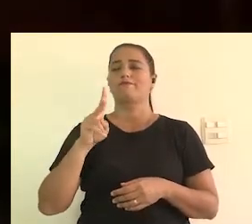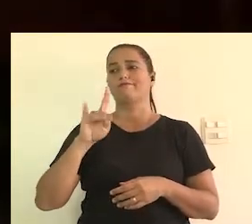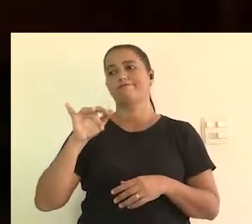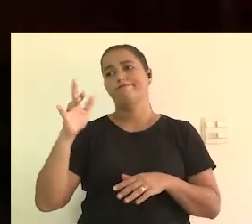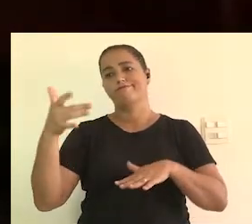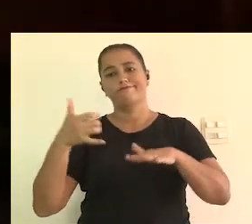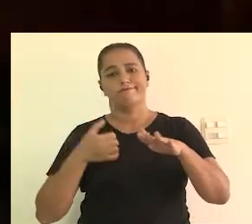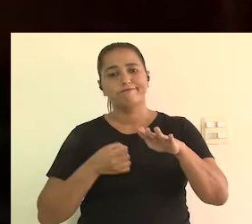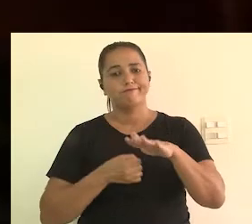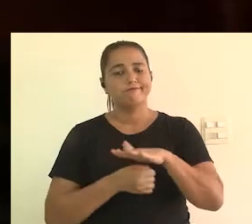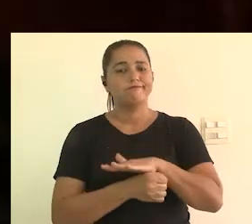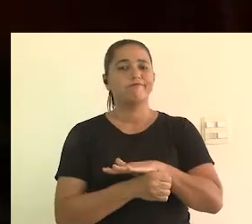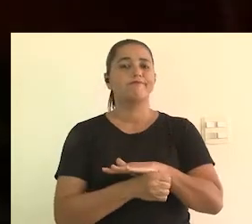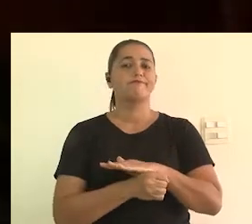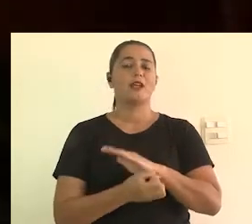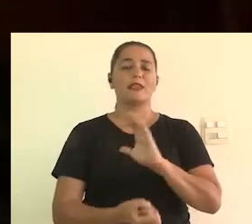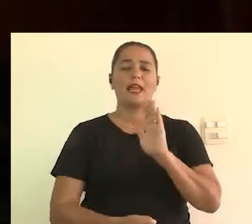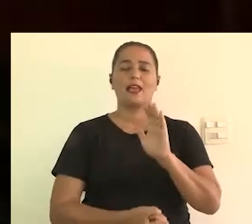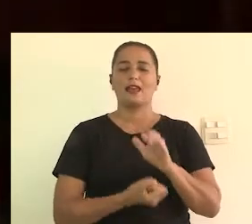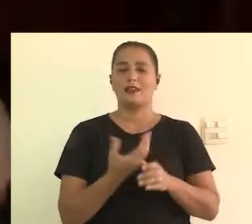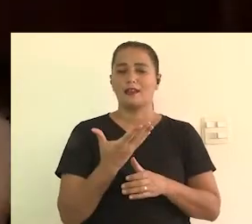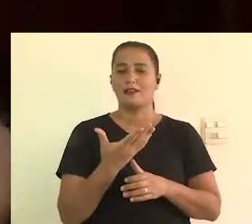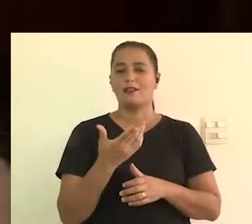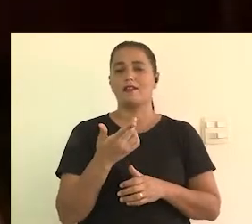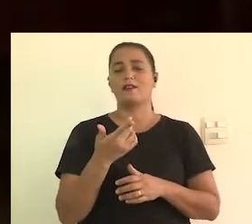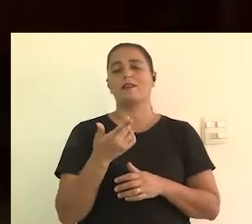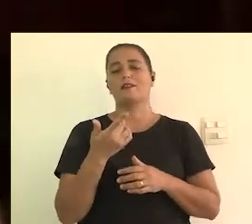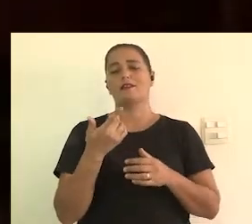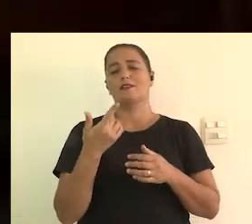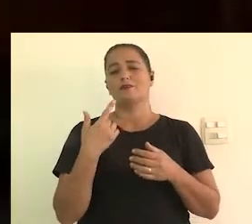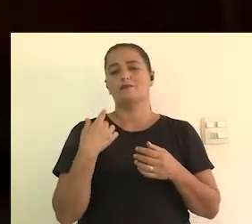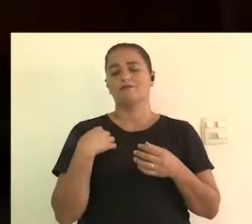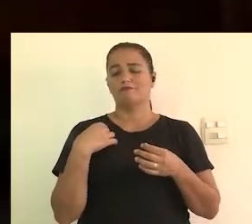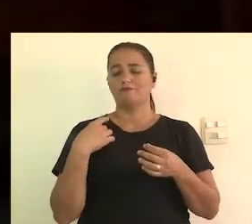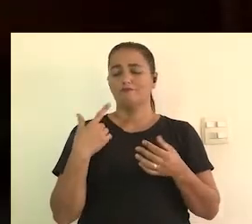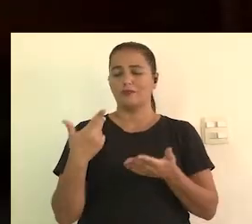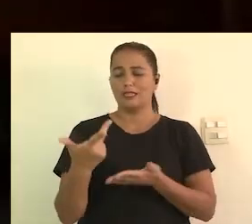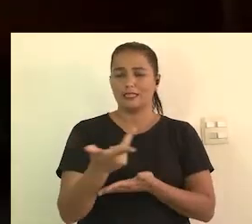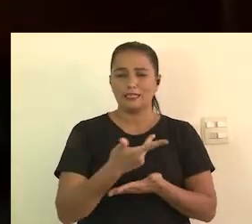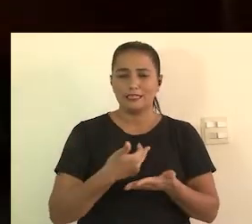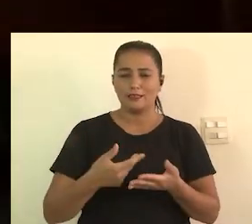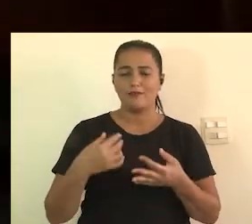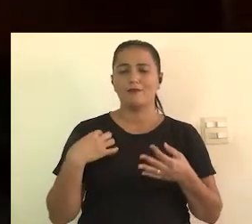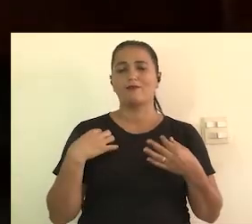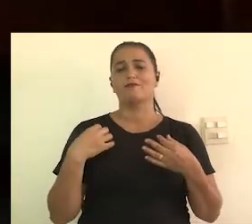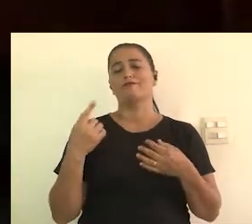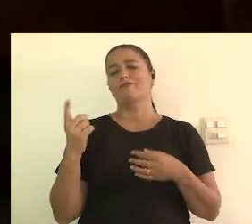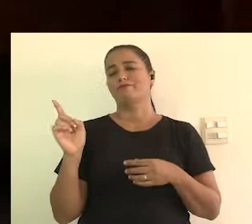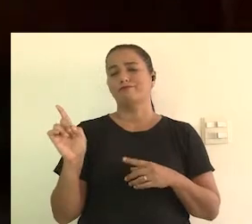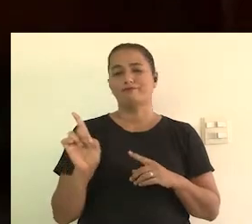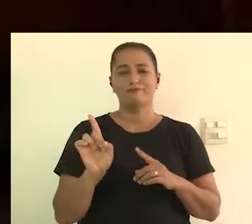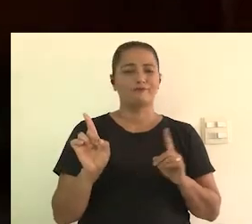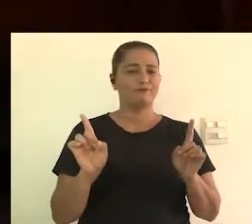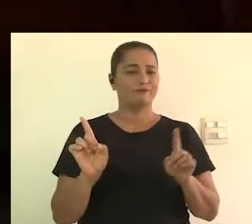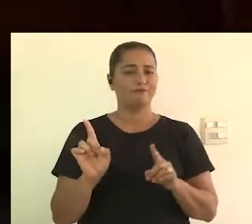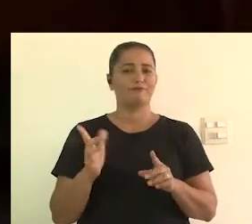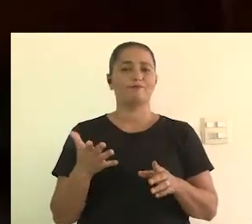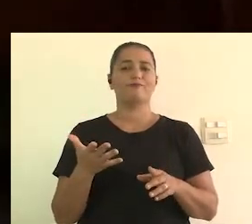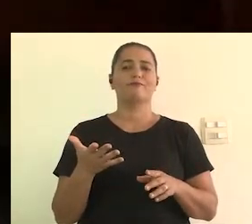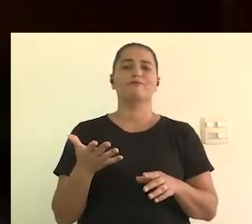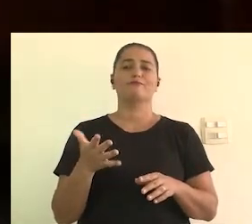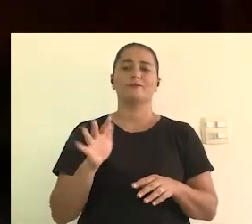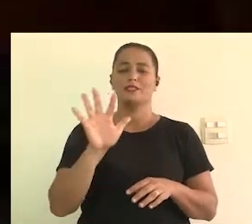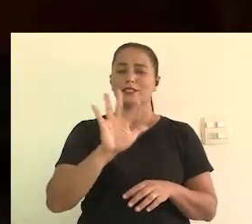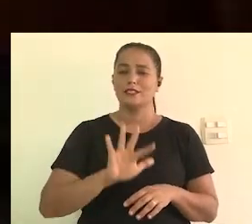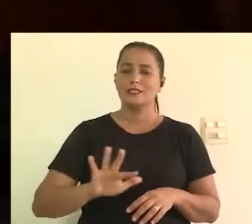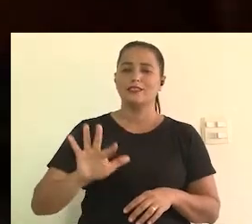profissional que você vai contratar do som, um profissional que você vai contratar da criação, do figurino,